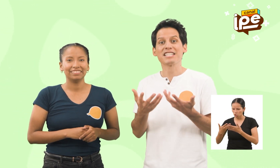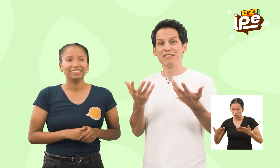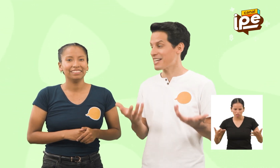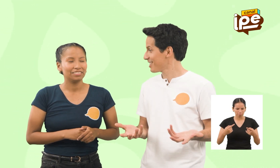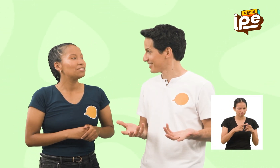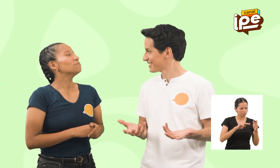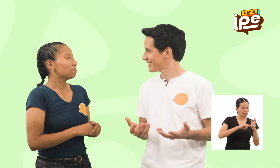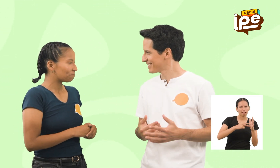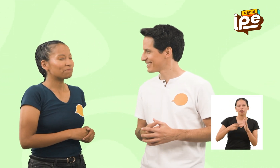el significado.